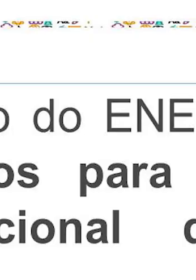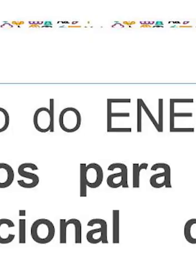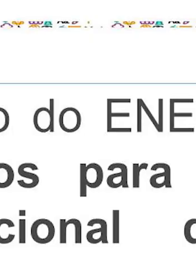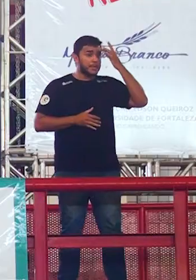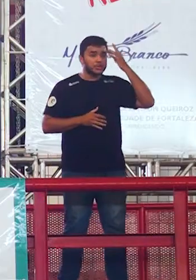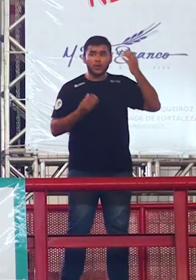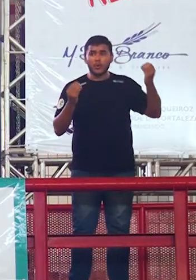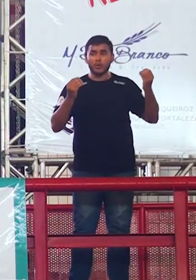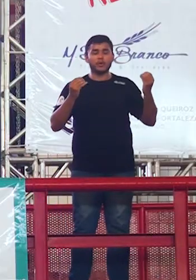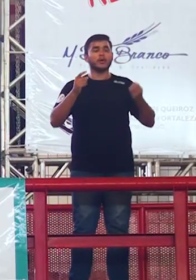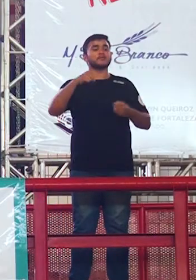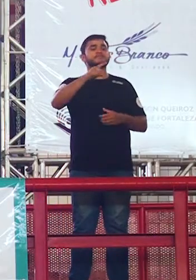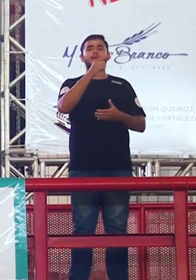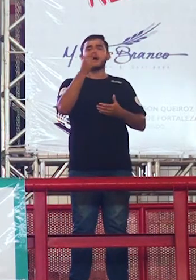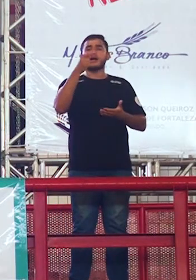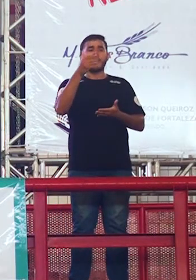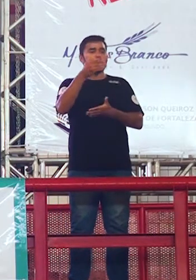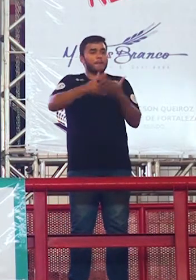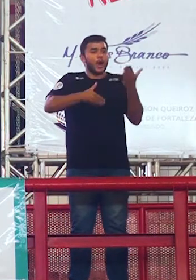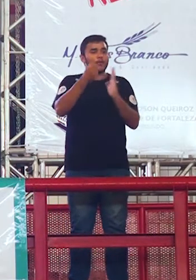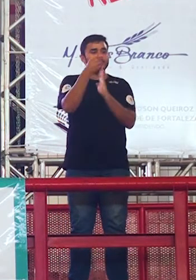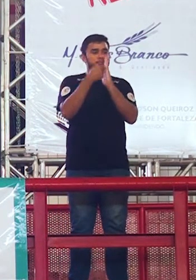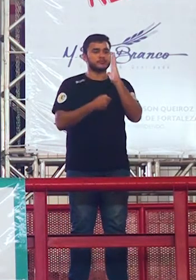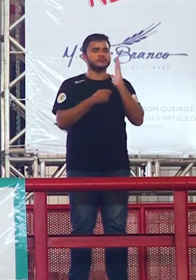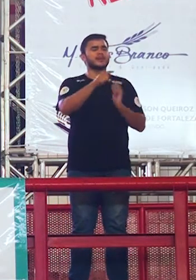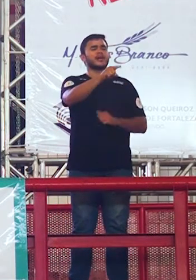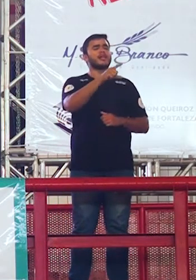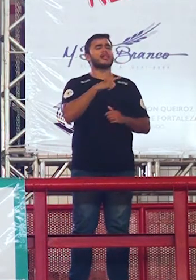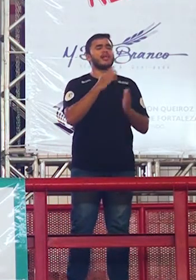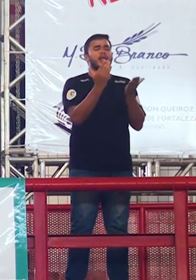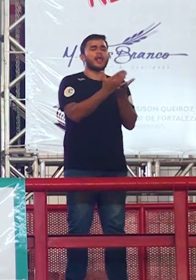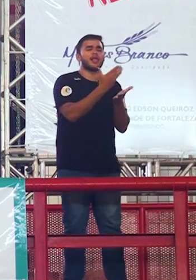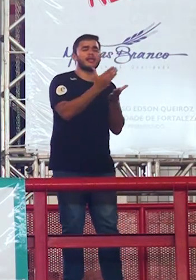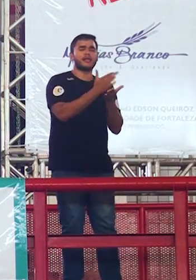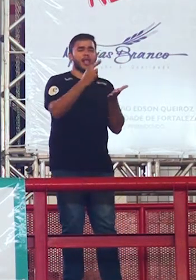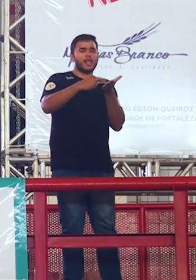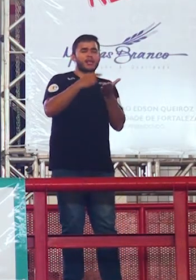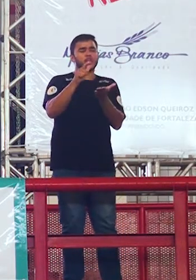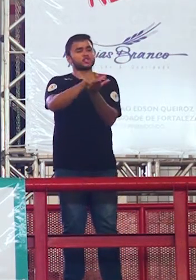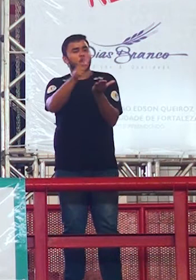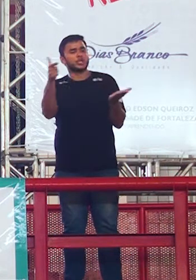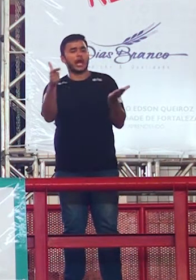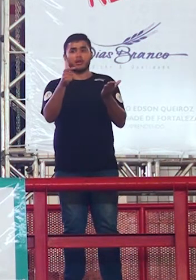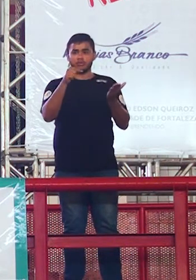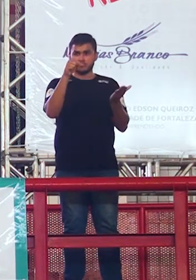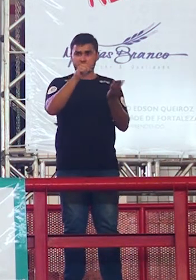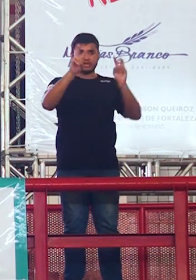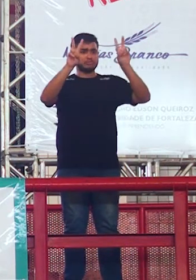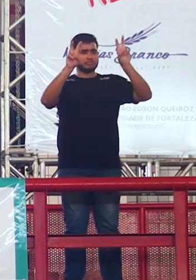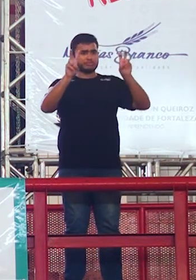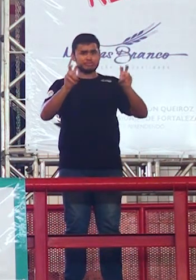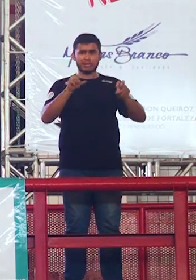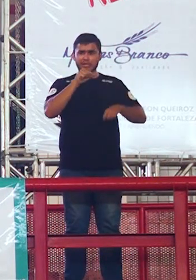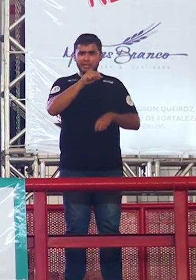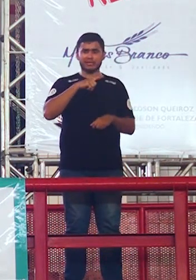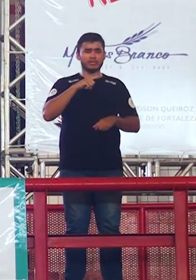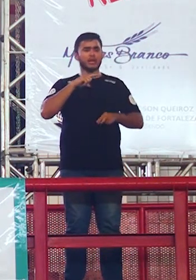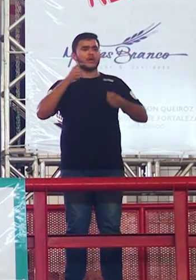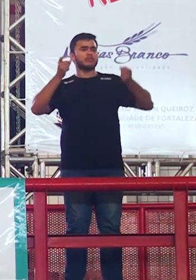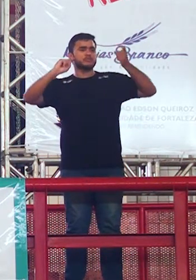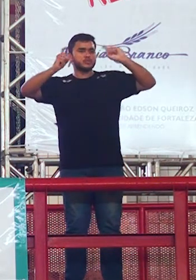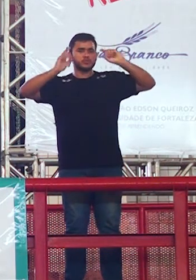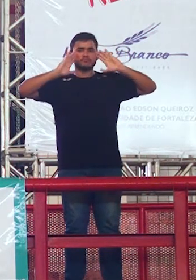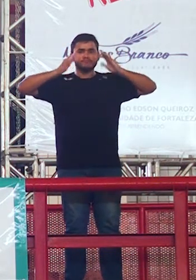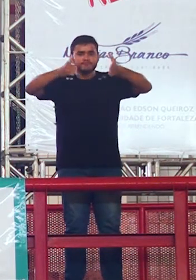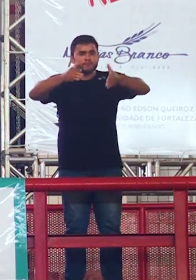sim se a gente for procurar revistas veja isto é noticiários quase não tem essa discussão de